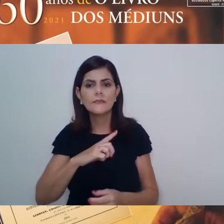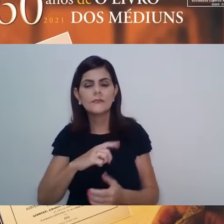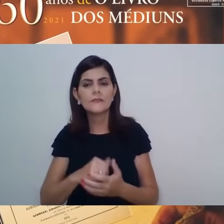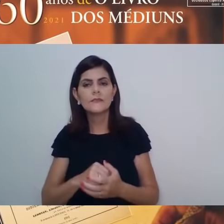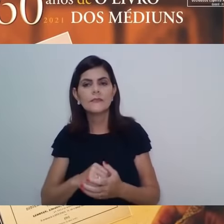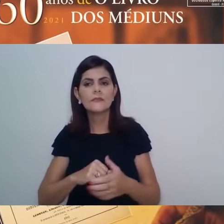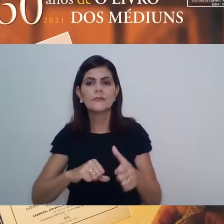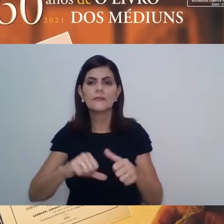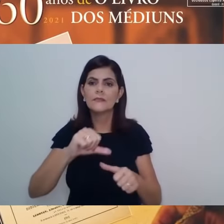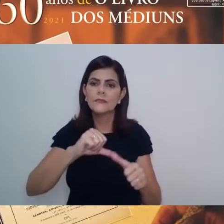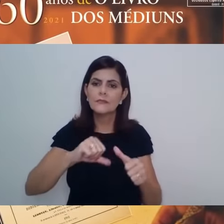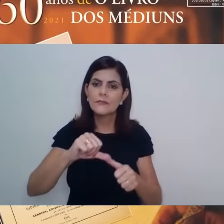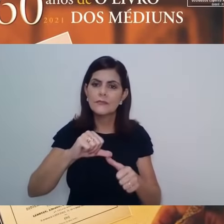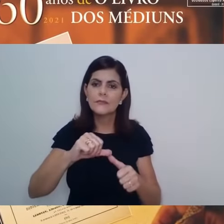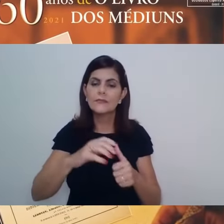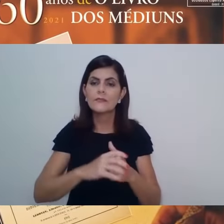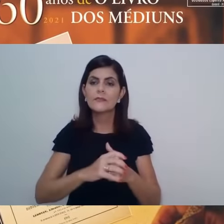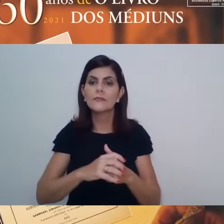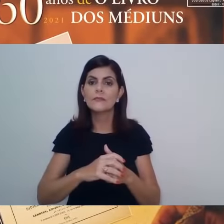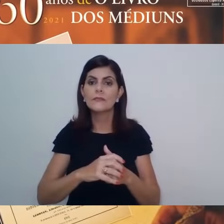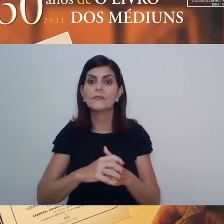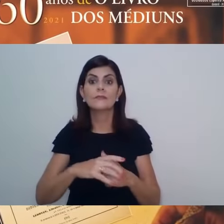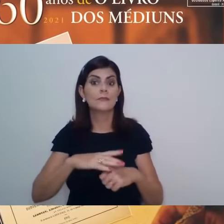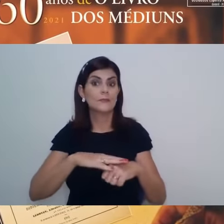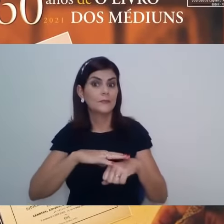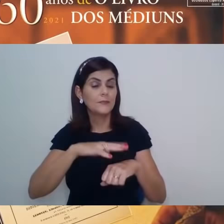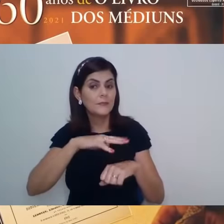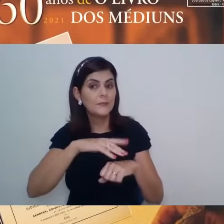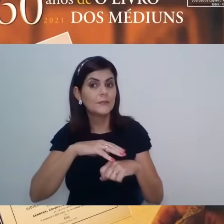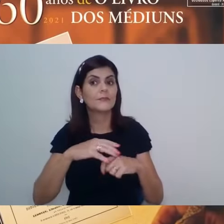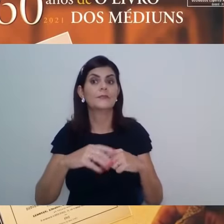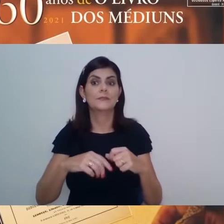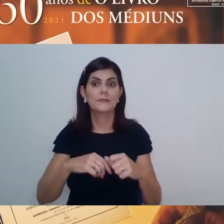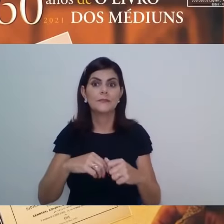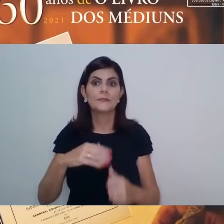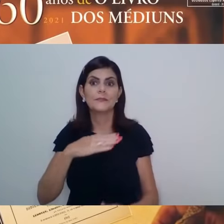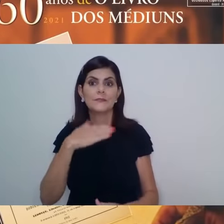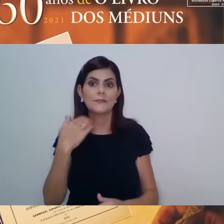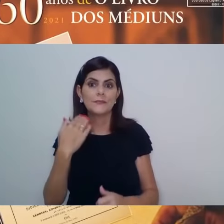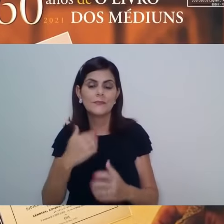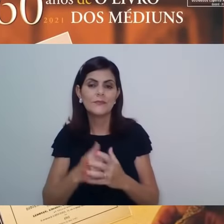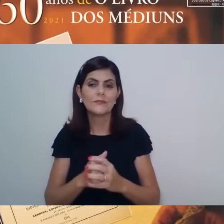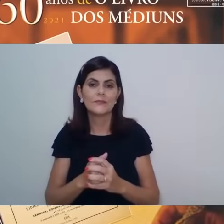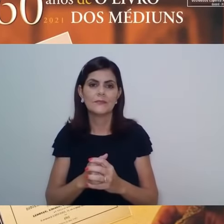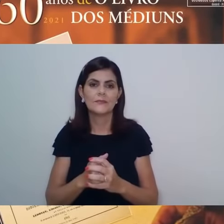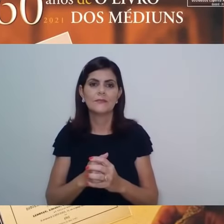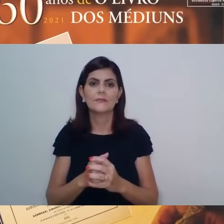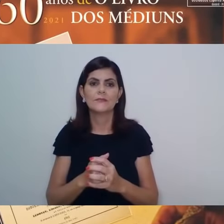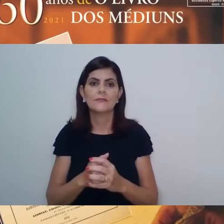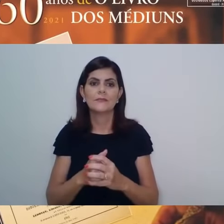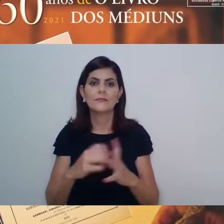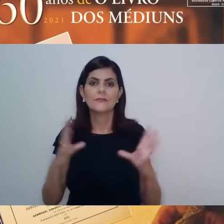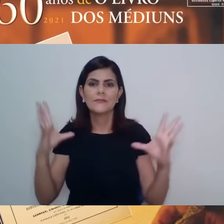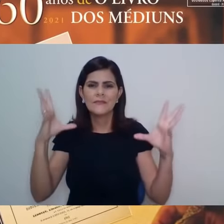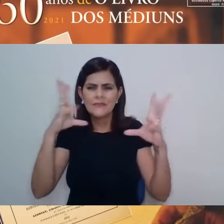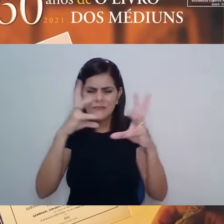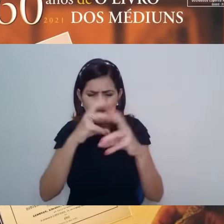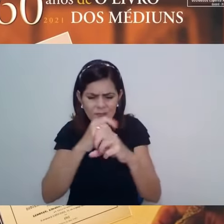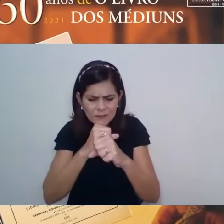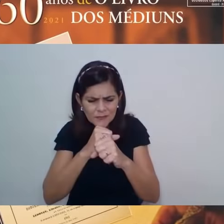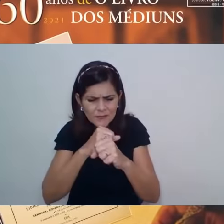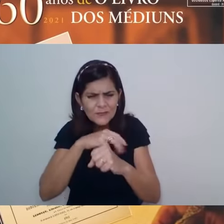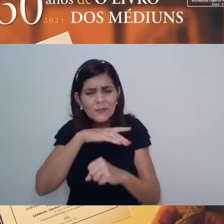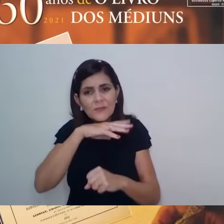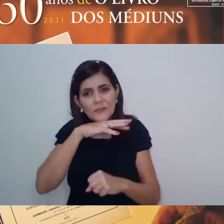transformando-o em perigoso instrumento da perseguição e da morte. Então, a sombra do orgulho